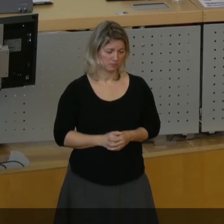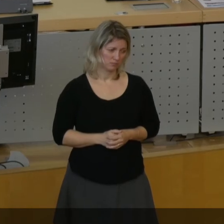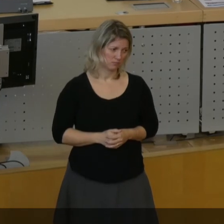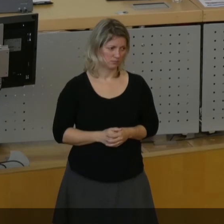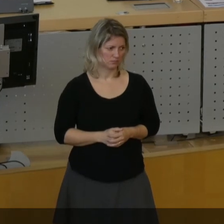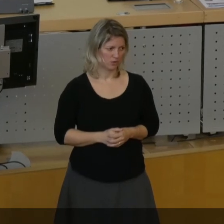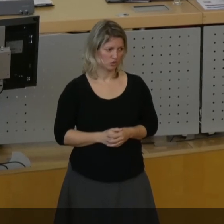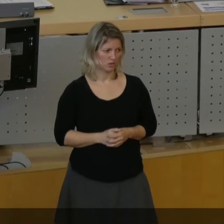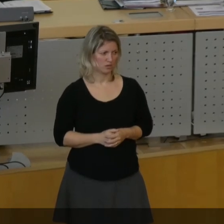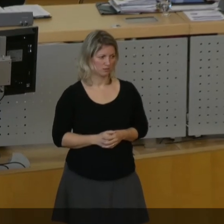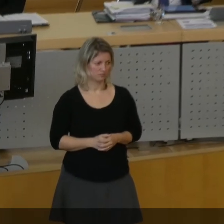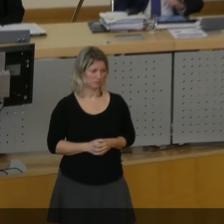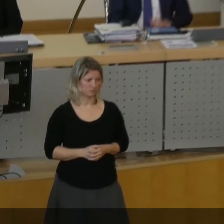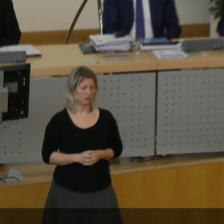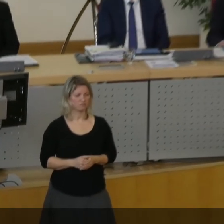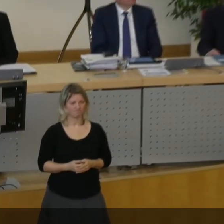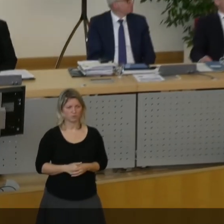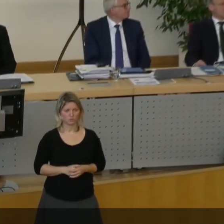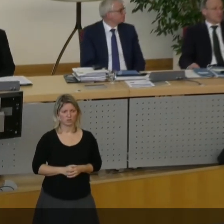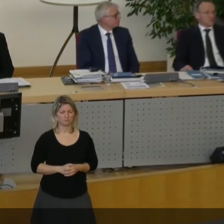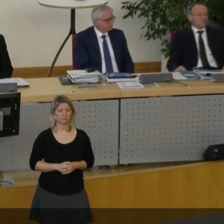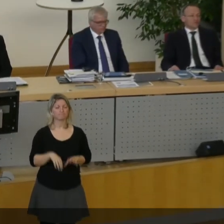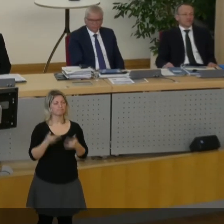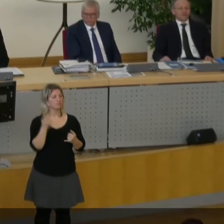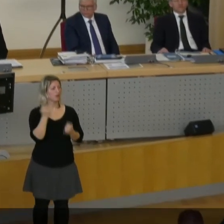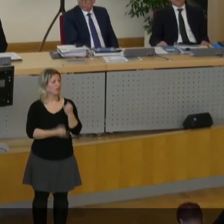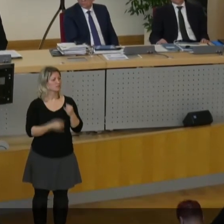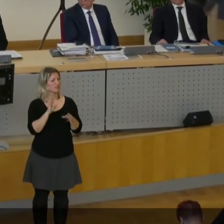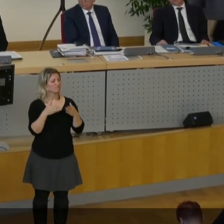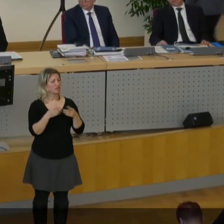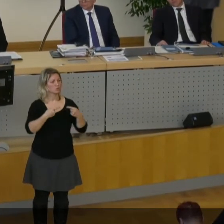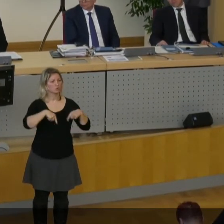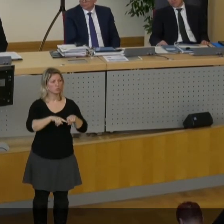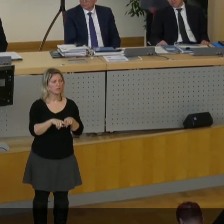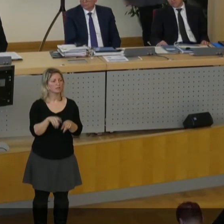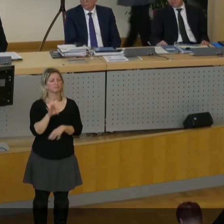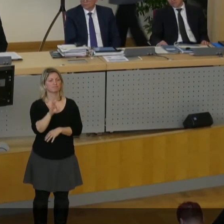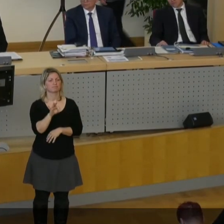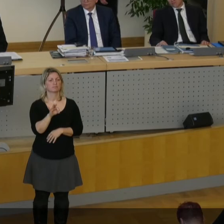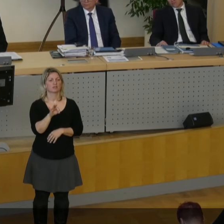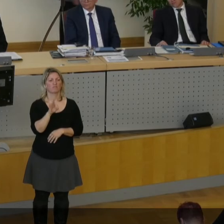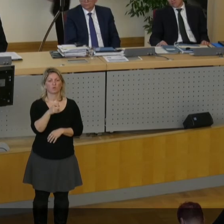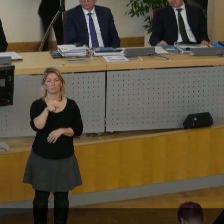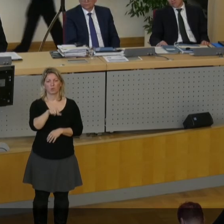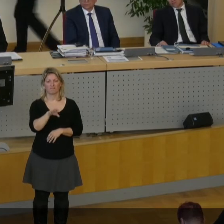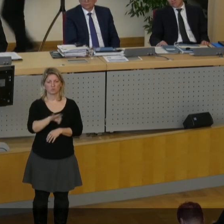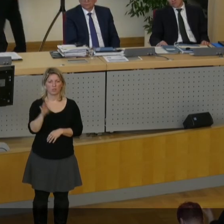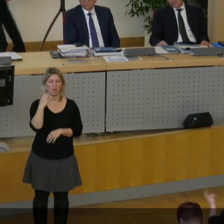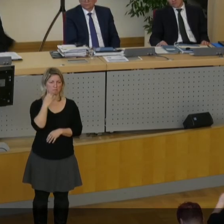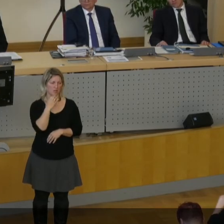Und zum Abschluss der Fraktionsrunde zur aktuellen Stunde für die Bürgerfraktion, Herr Wörtels.